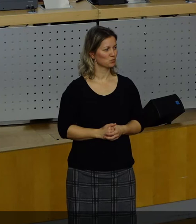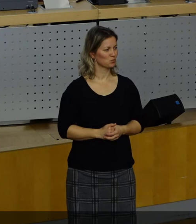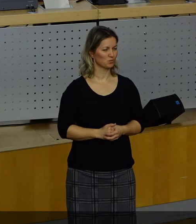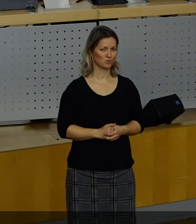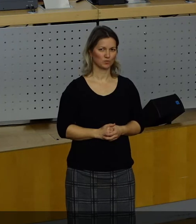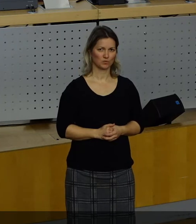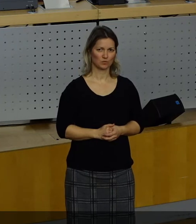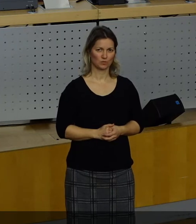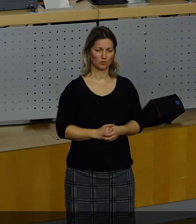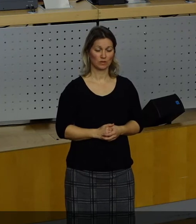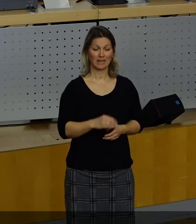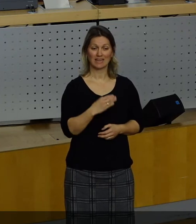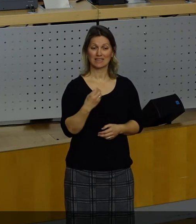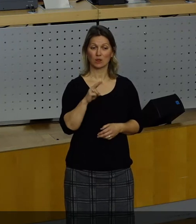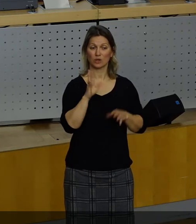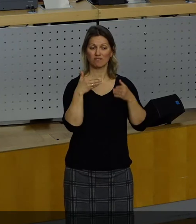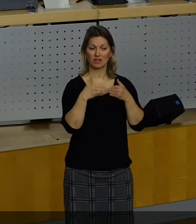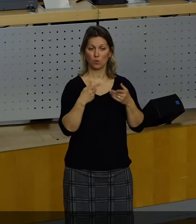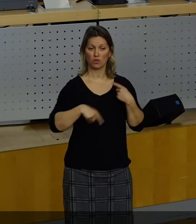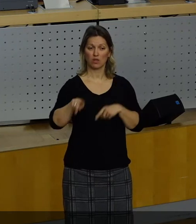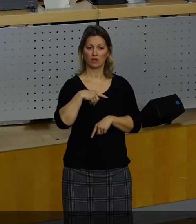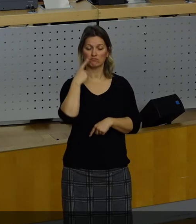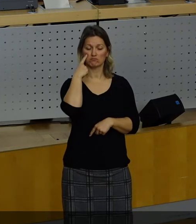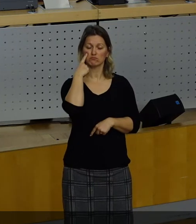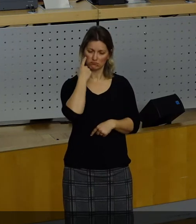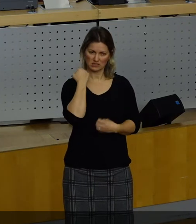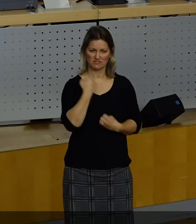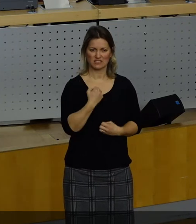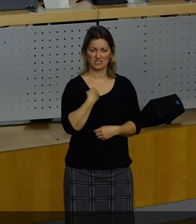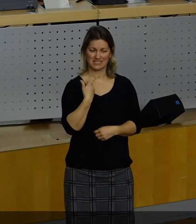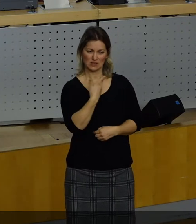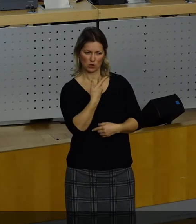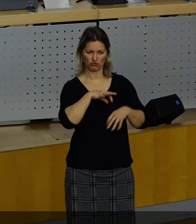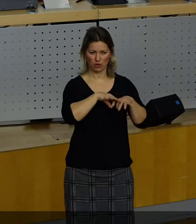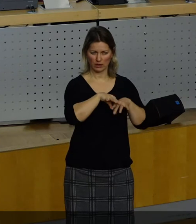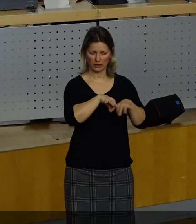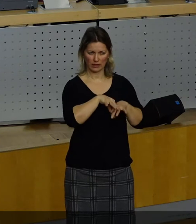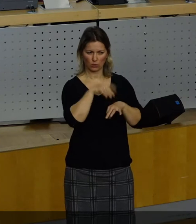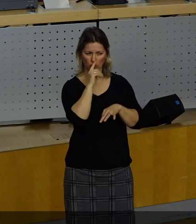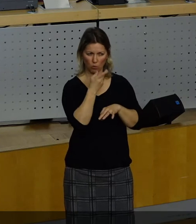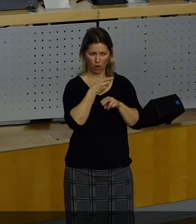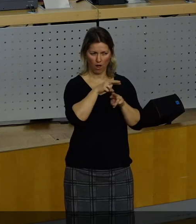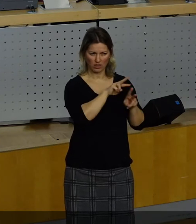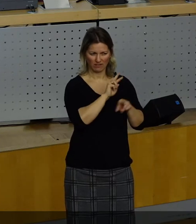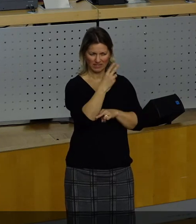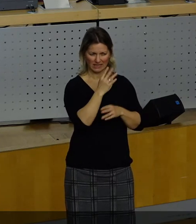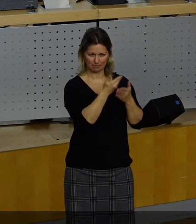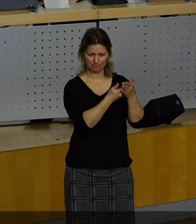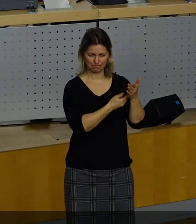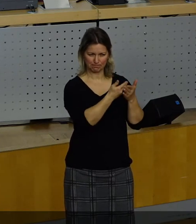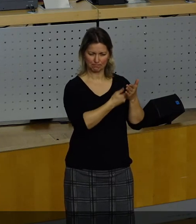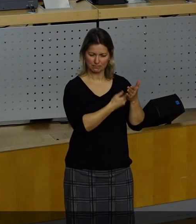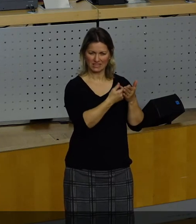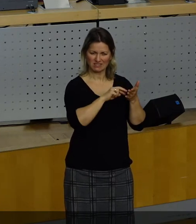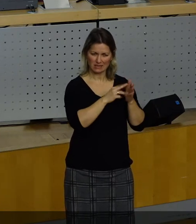Die CDU-Fraktion ist fest entschlossen, dass diese Strategie und die vielen anderen wichtigen Vorhaben im Bereich Bildung und